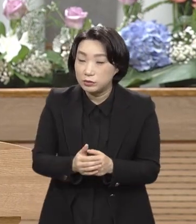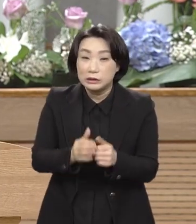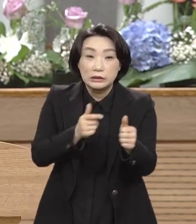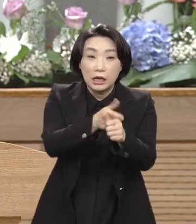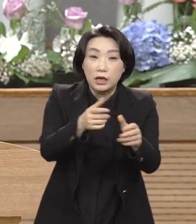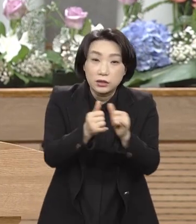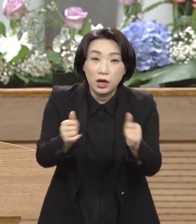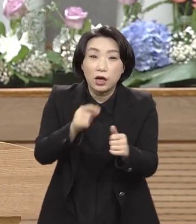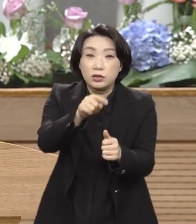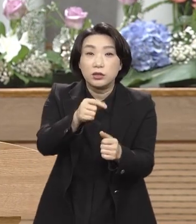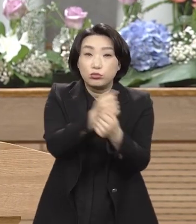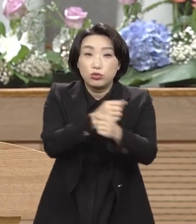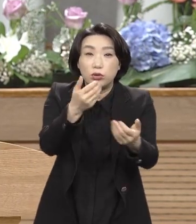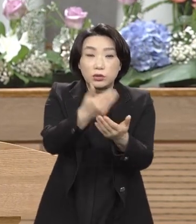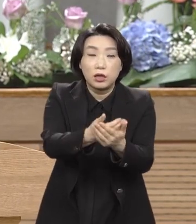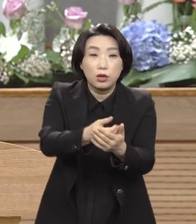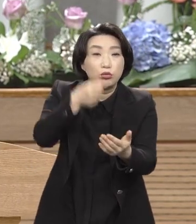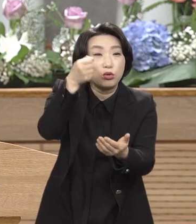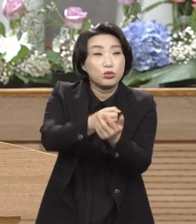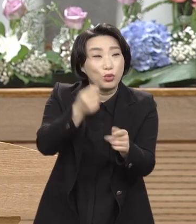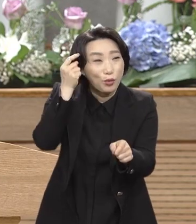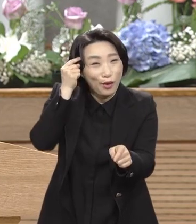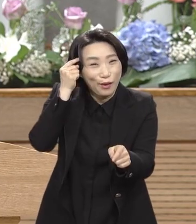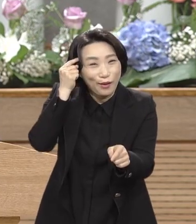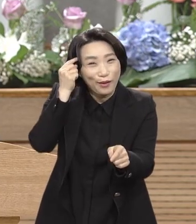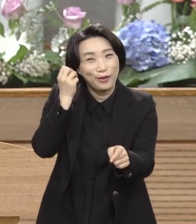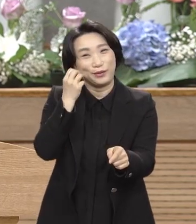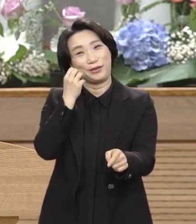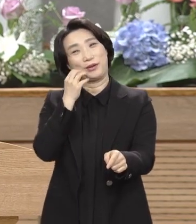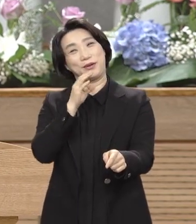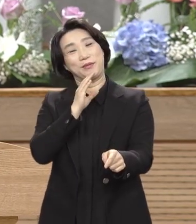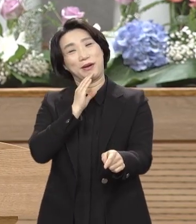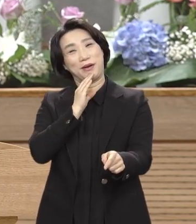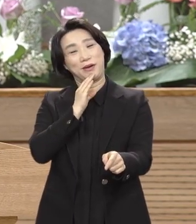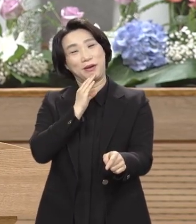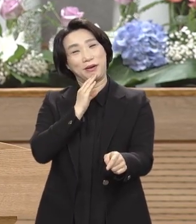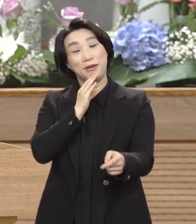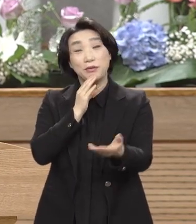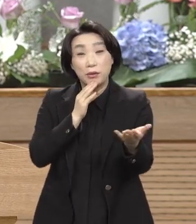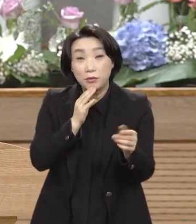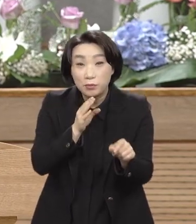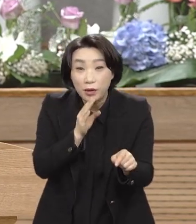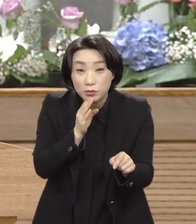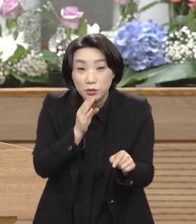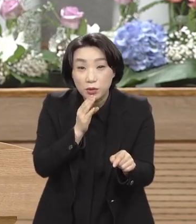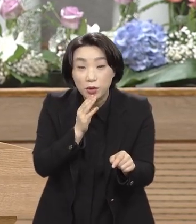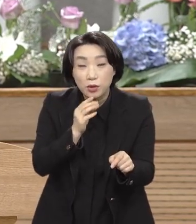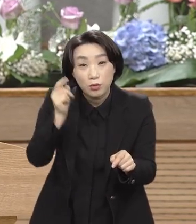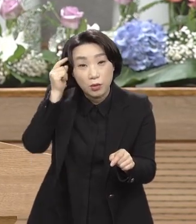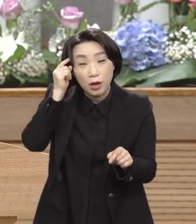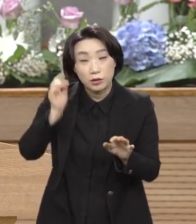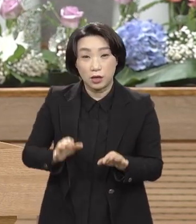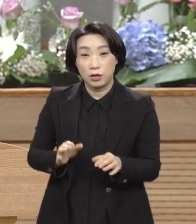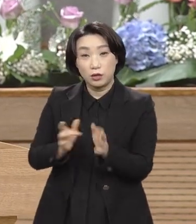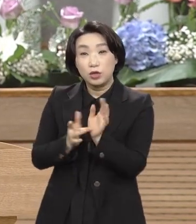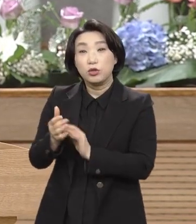택합니까 이 세상은 왜 두 병 고치고 귀신 쫓아내고